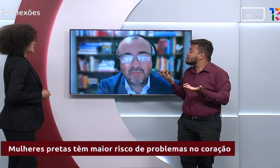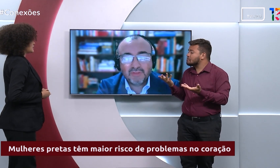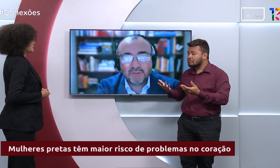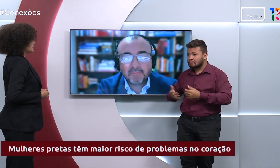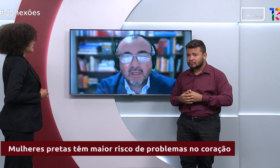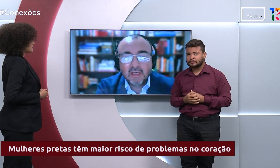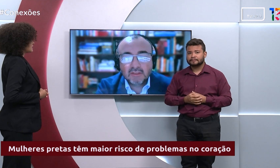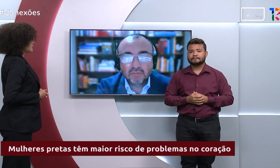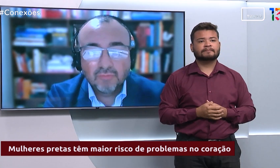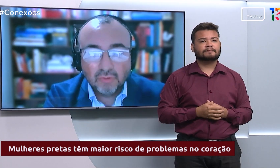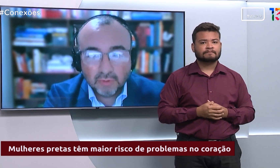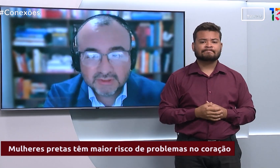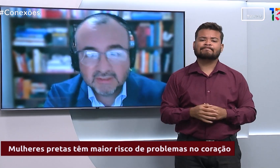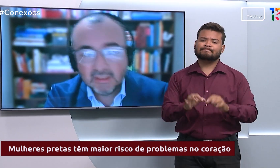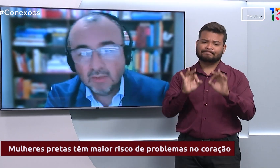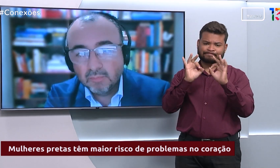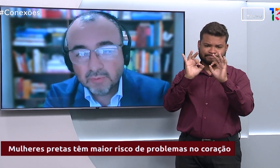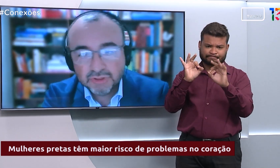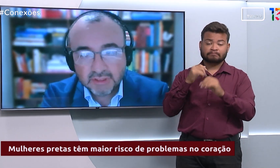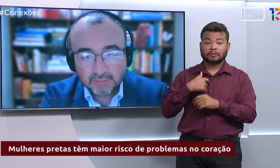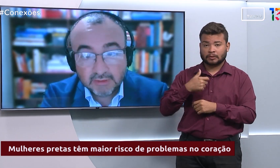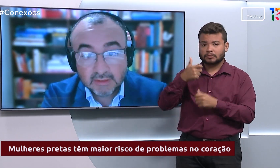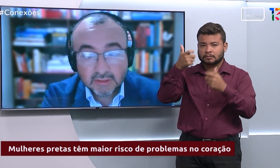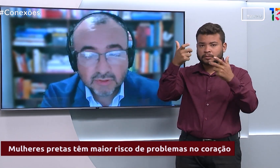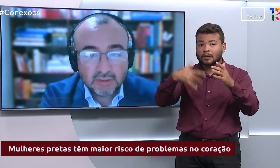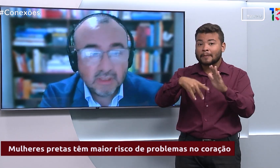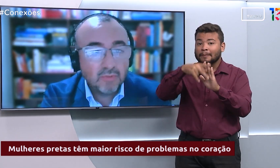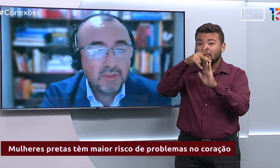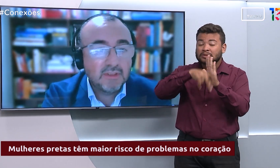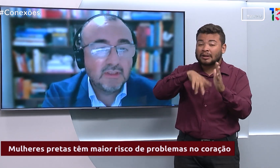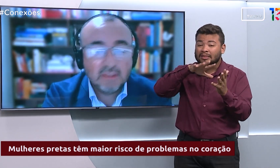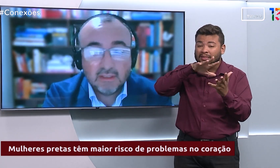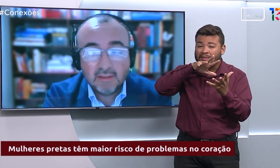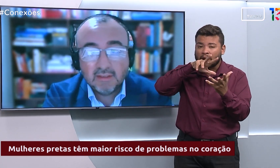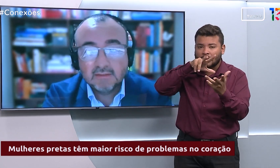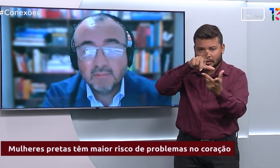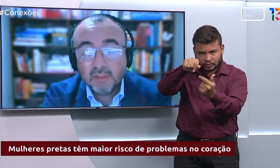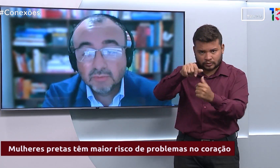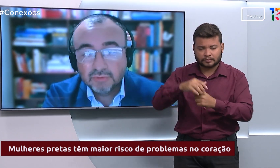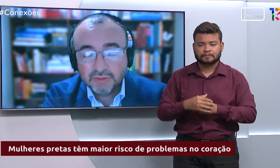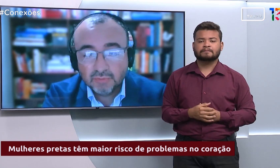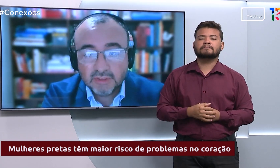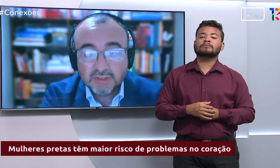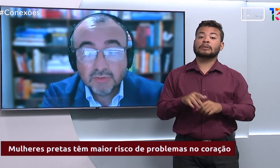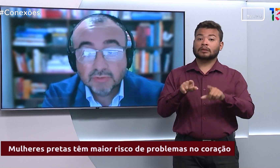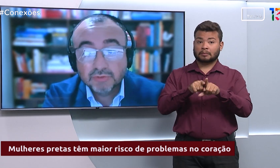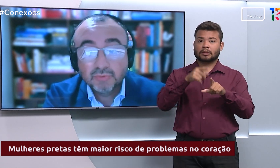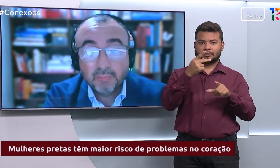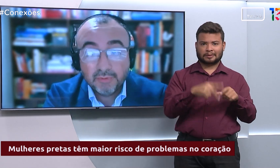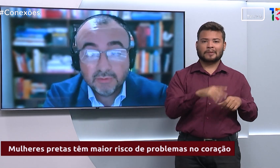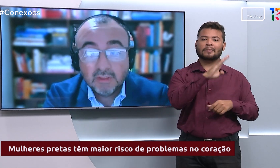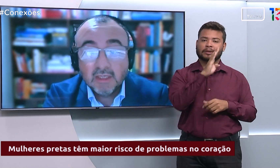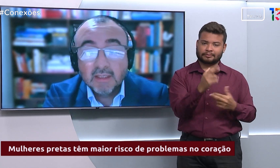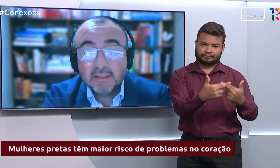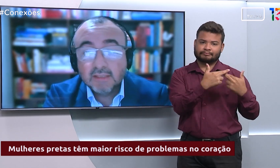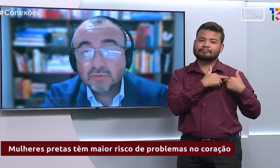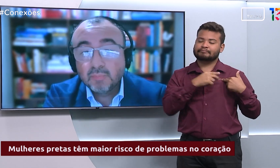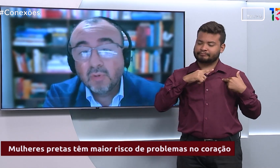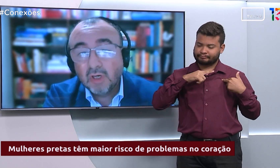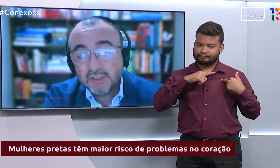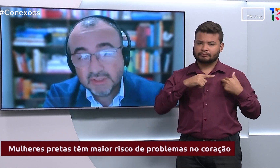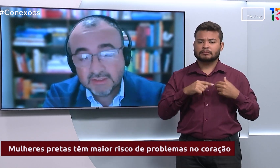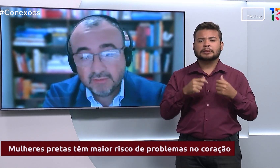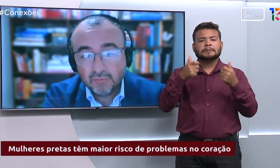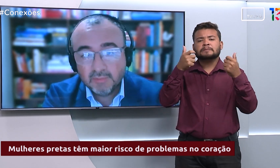Perfeito. Então eu vou citar um projeto internacional que é também conduzido no Brasil, que é o Estudo Pure, que dá